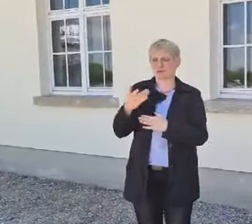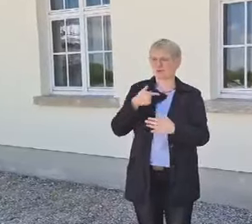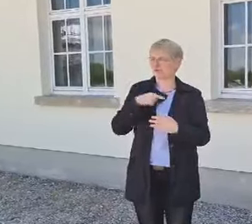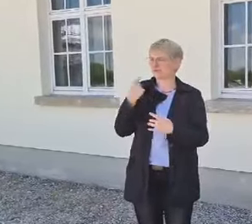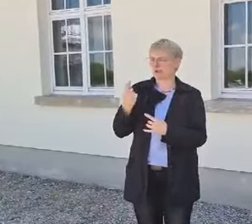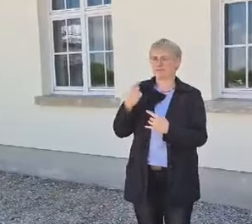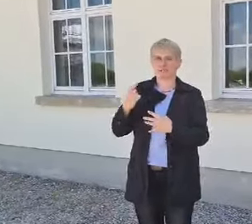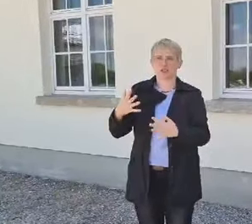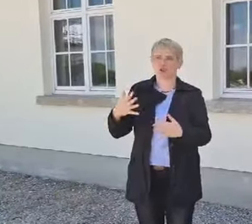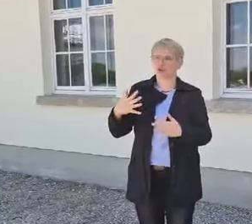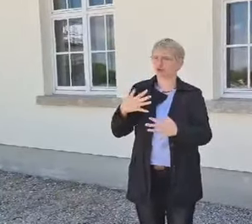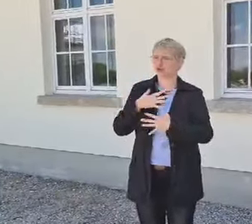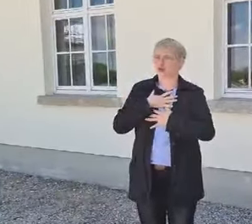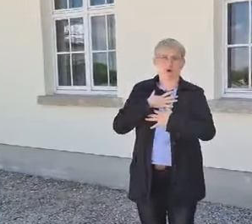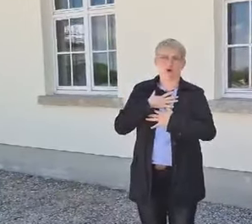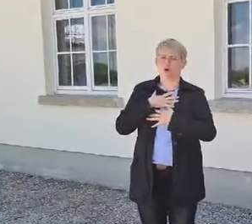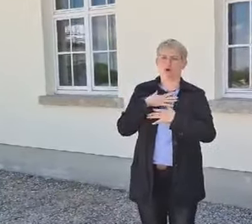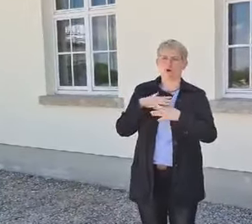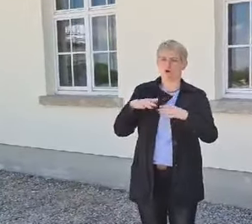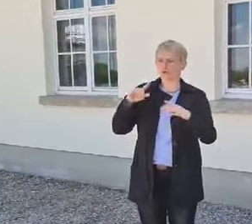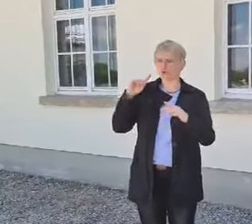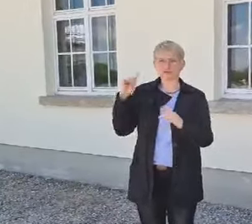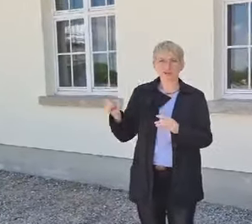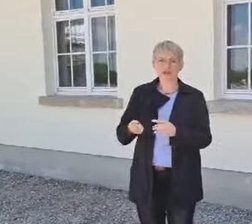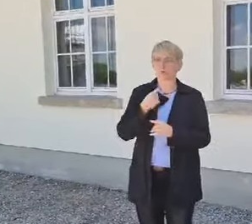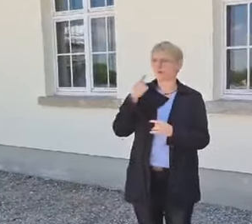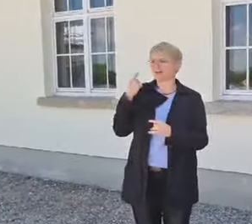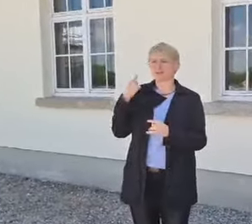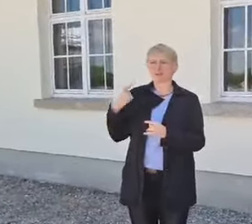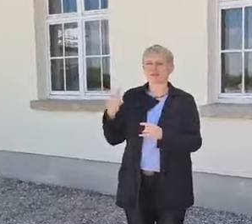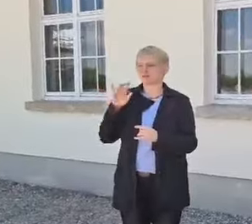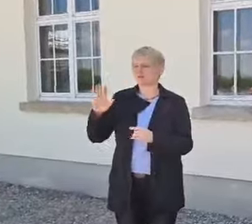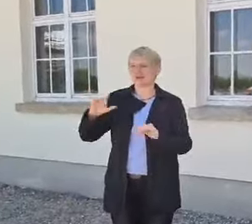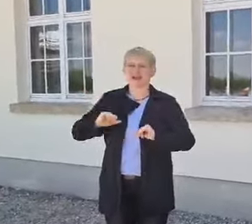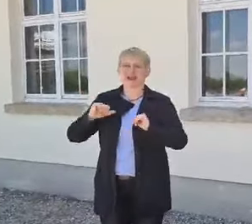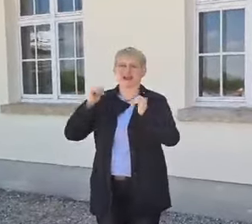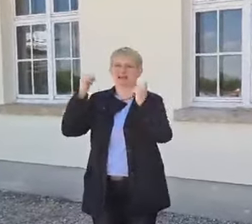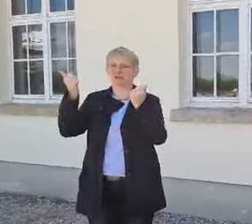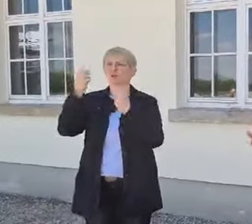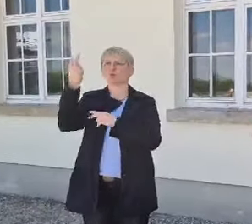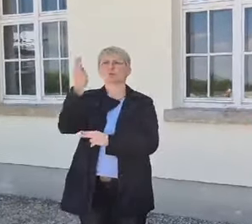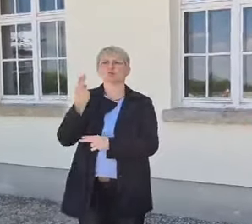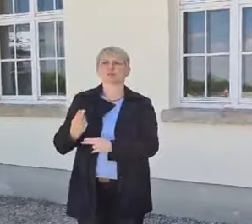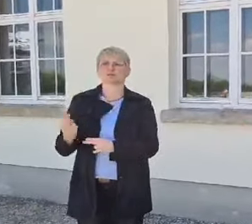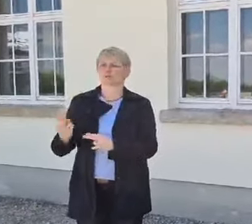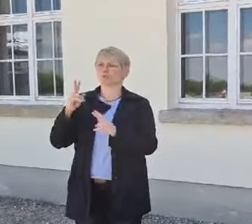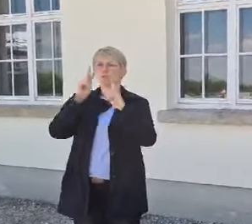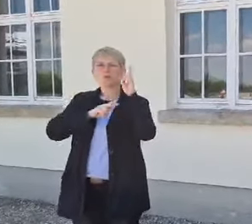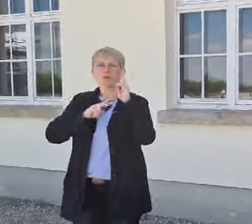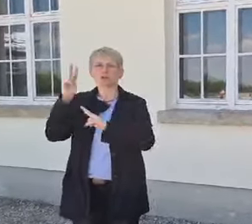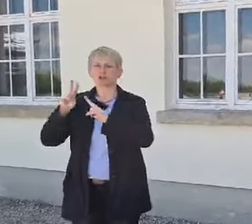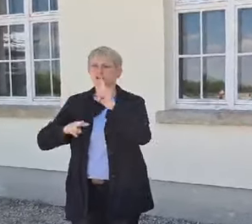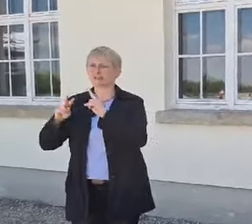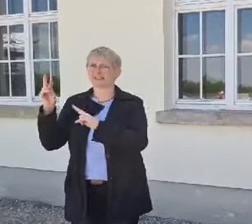ihn und daraufhin hat er begonnen, eben seine Erlebnisse künstlerisch in verschiedenen Zyklen